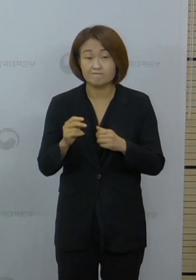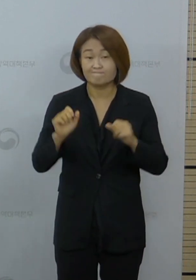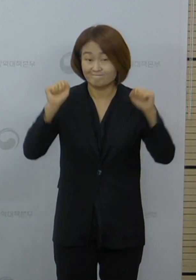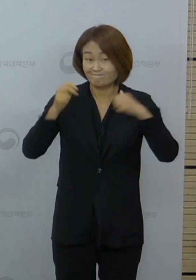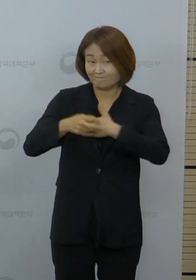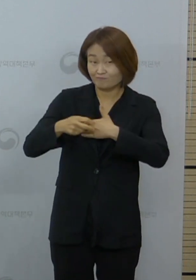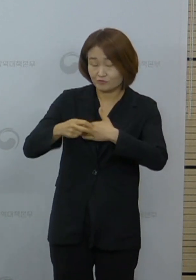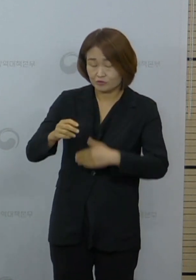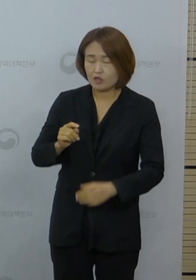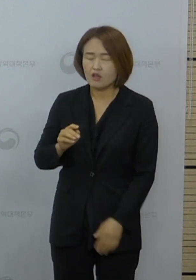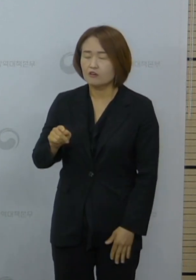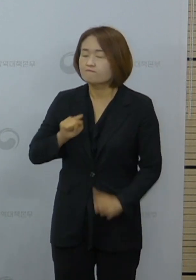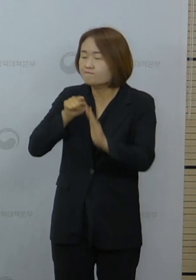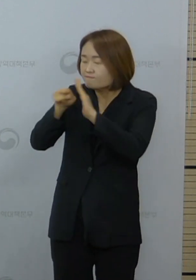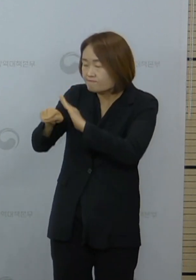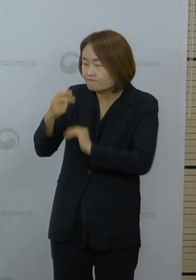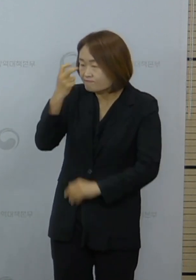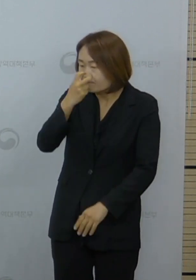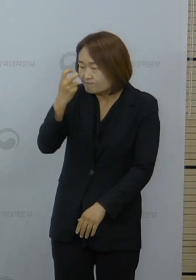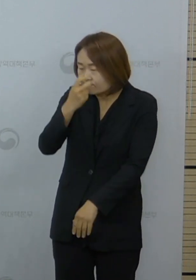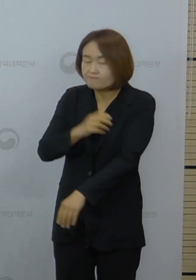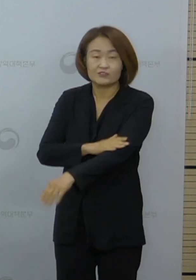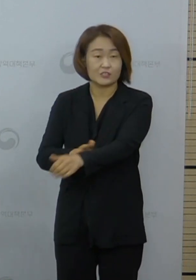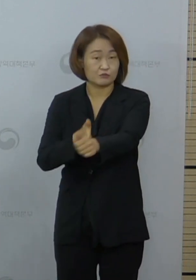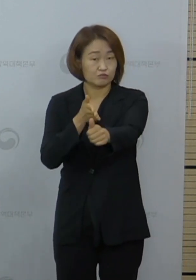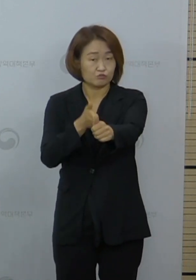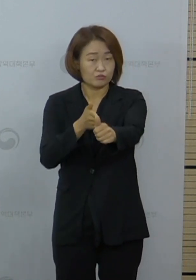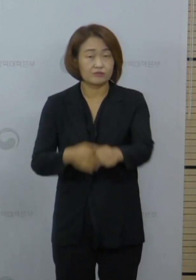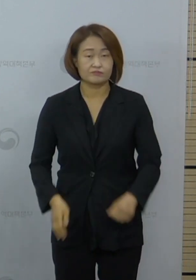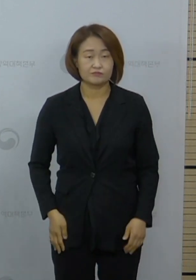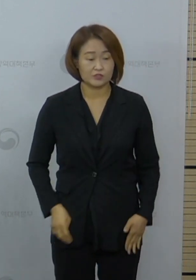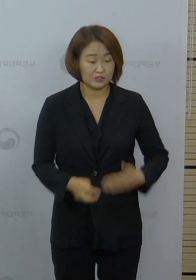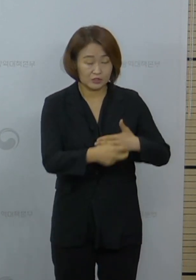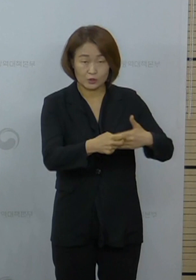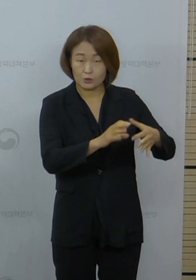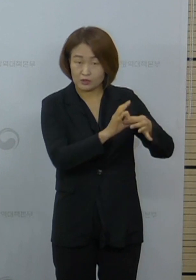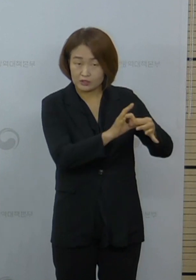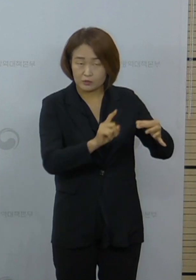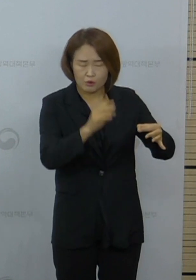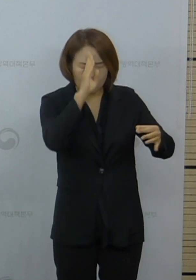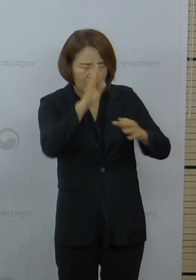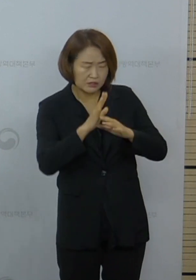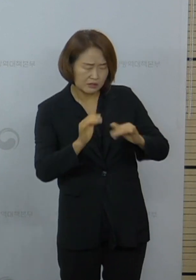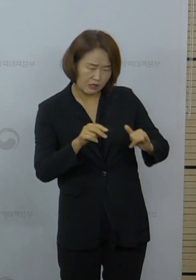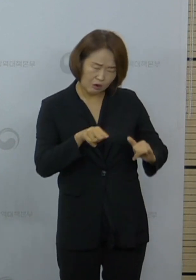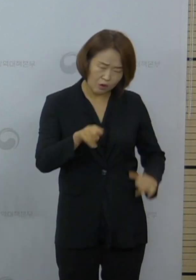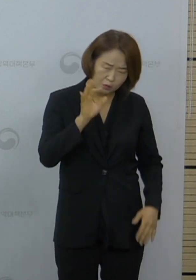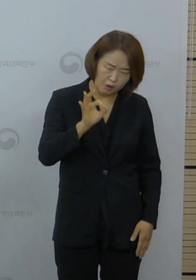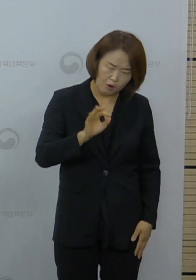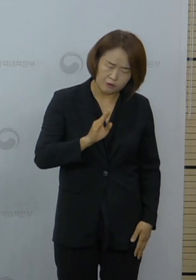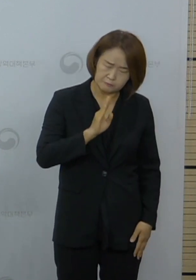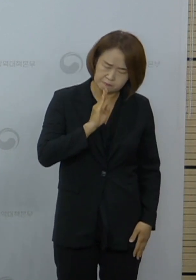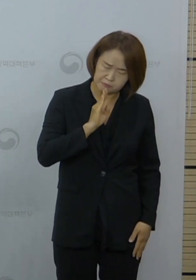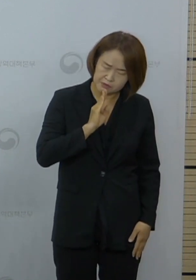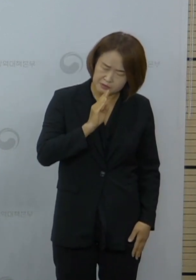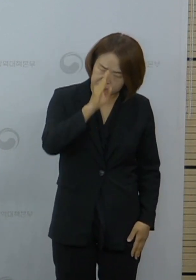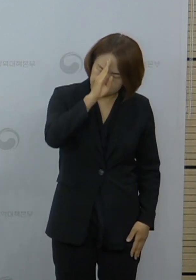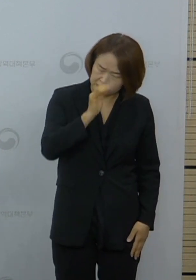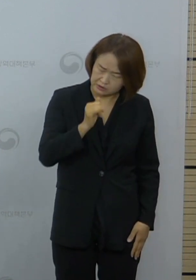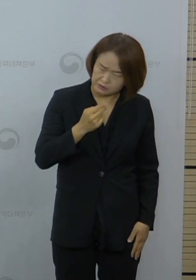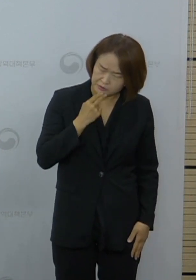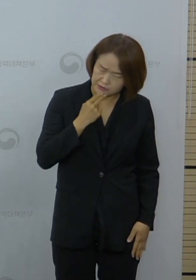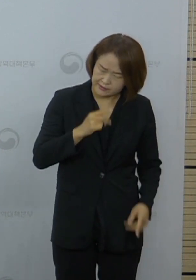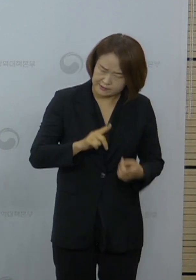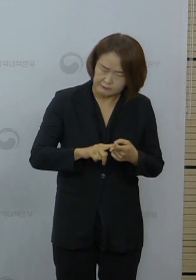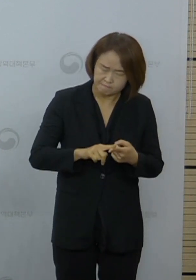진료 및 검사를 받아주시기를 바랍니다. 의료기관에서도 환자가 의심 증상이 있을 경우에는 적극적인 검사를